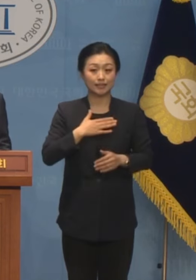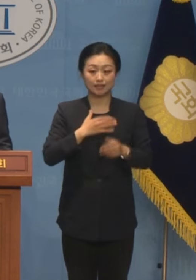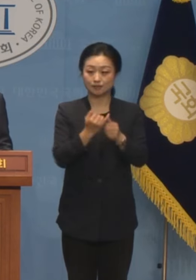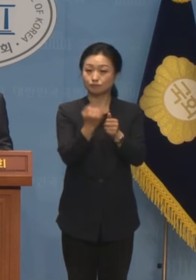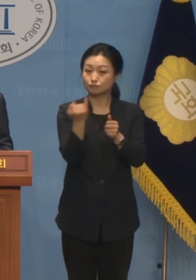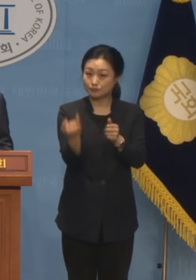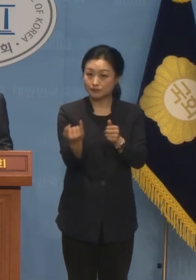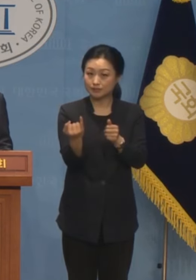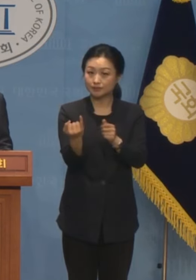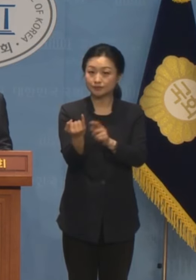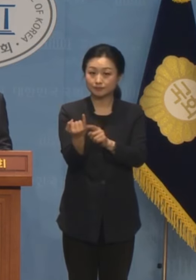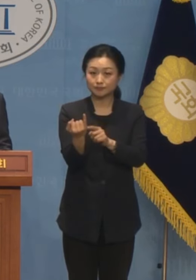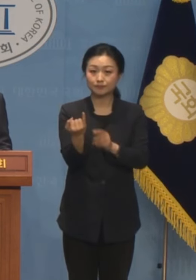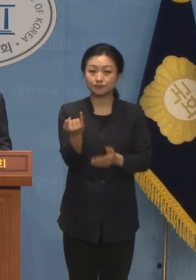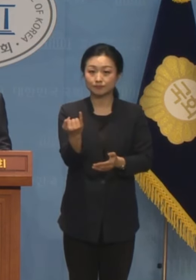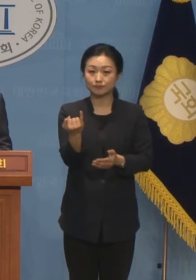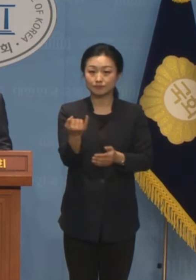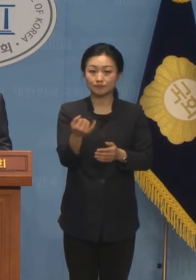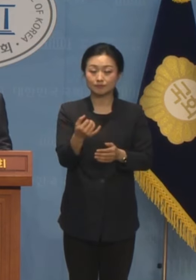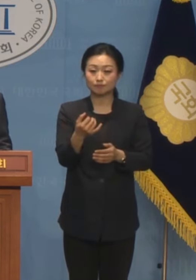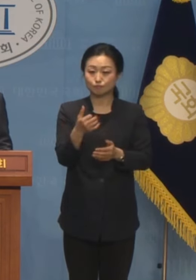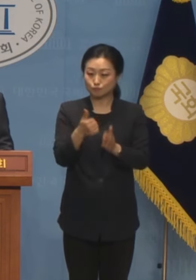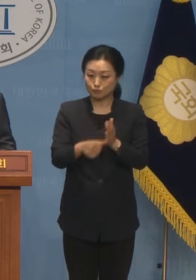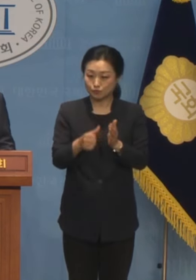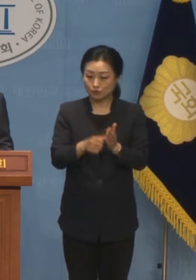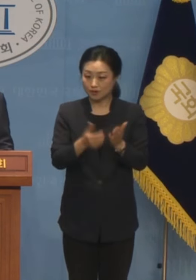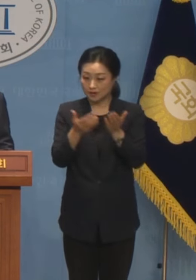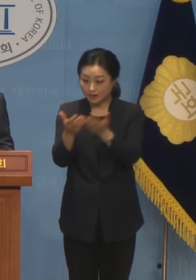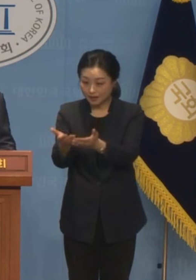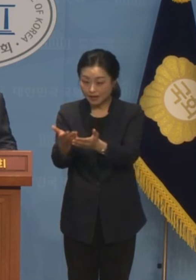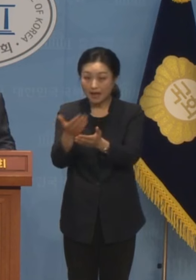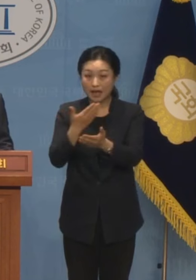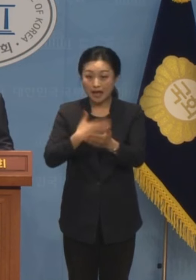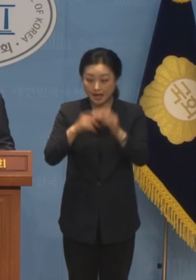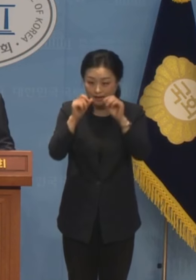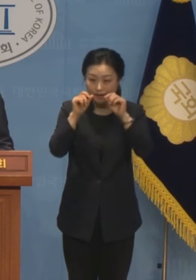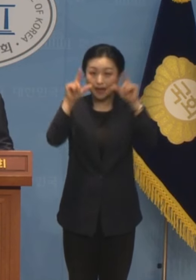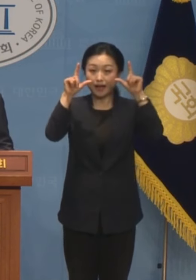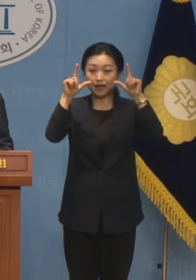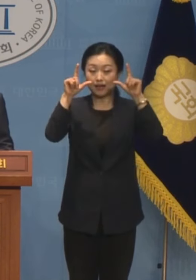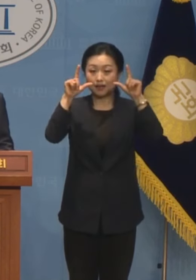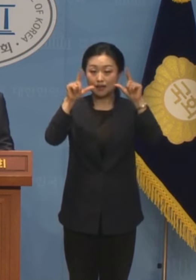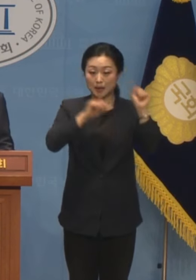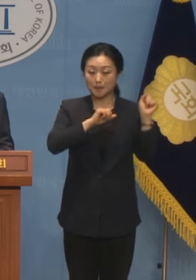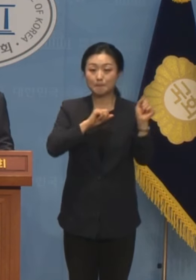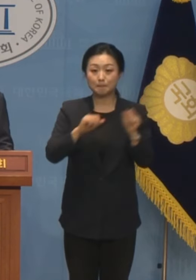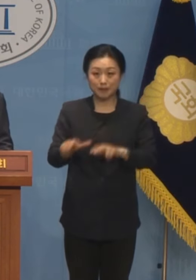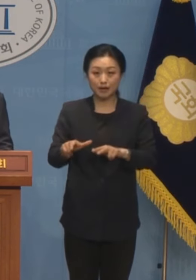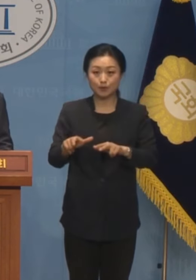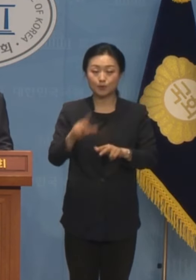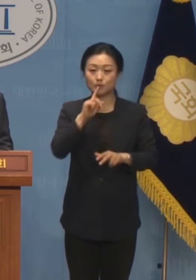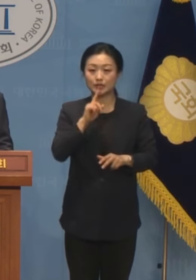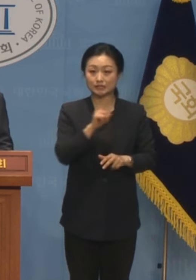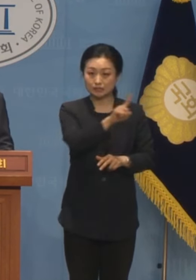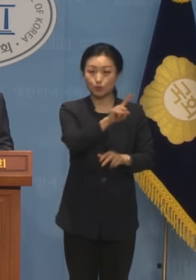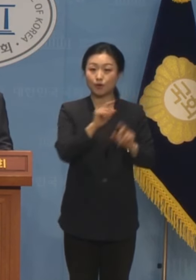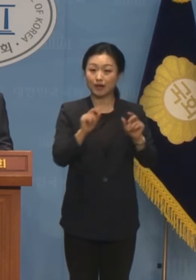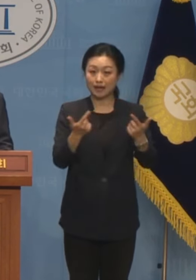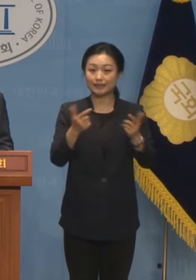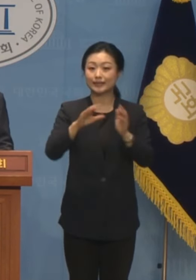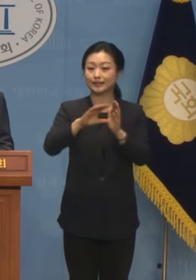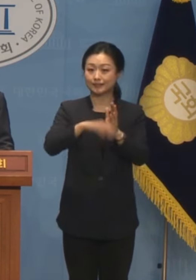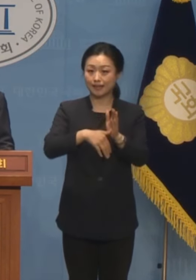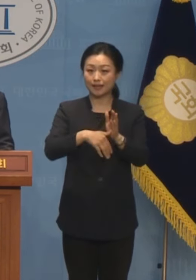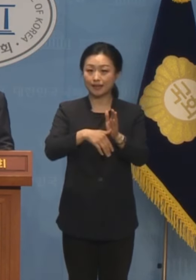배우자가 수수금지 물품을 받은 사실을 알고 그 사실을 즉각적으로 신고하지 아니한